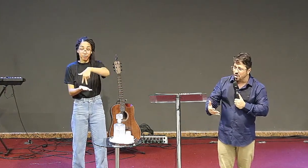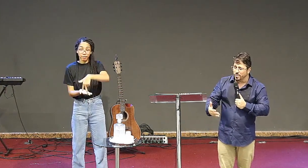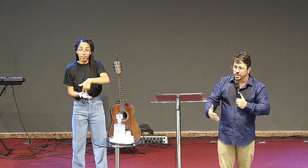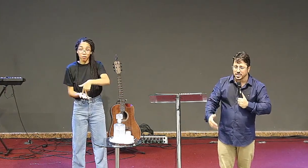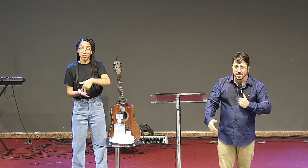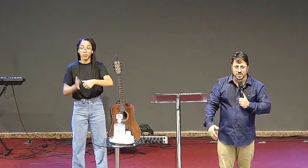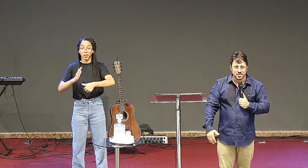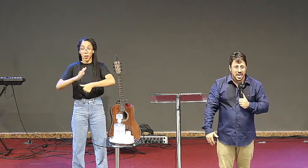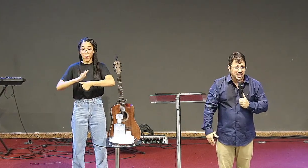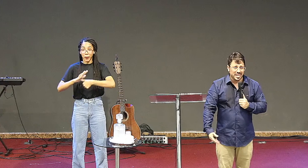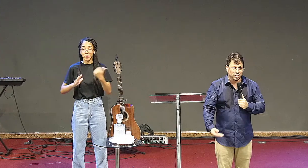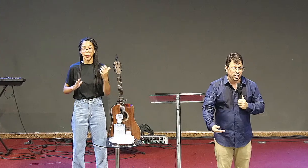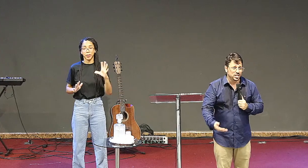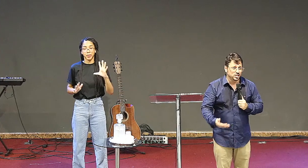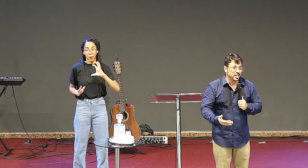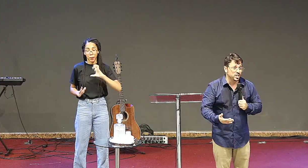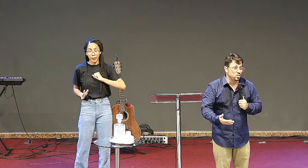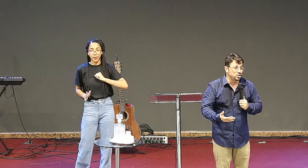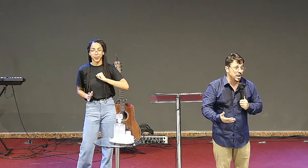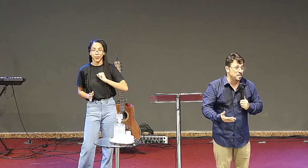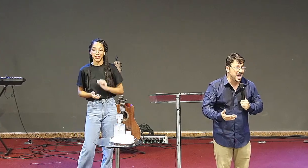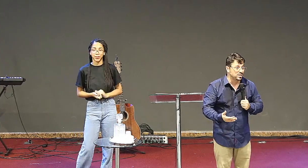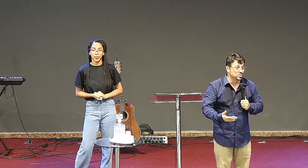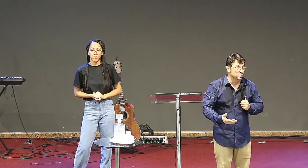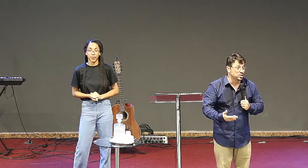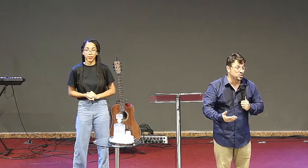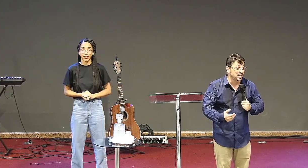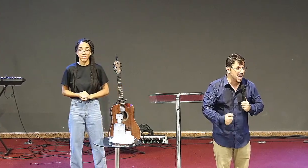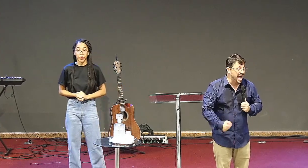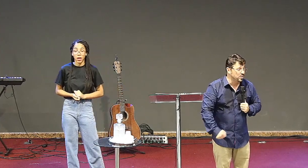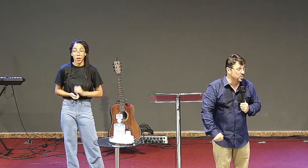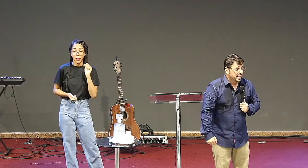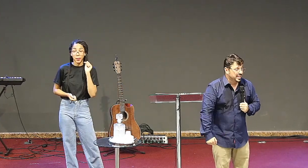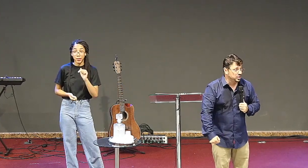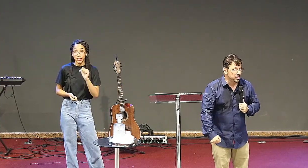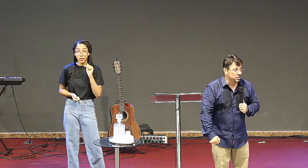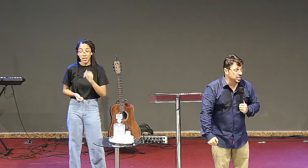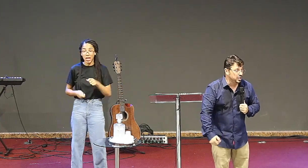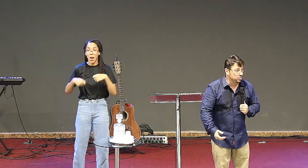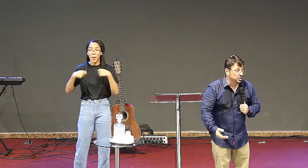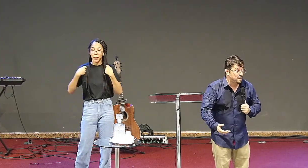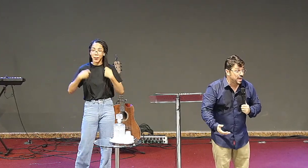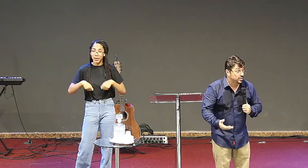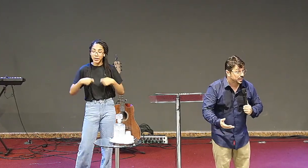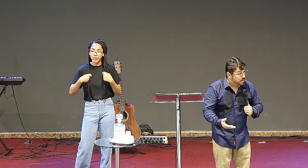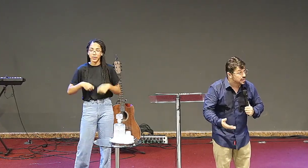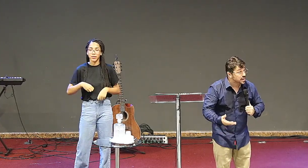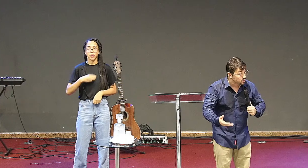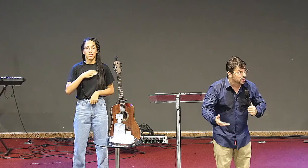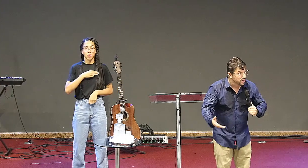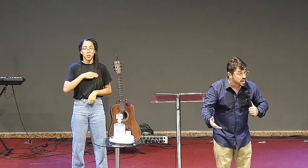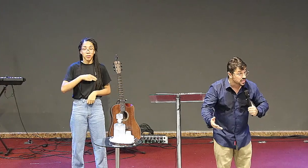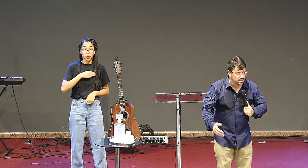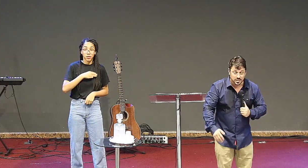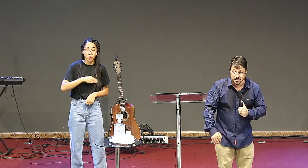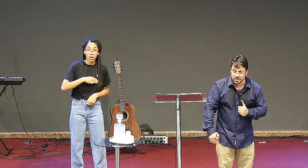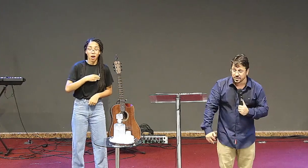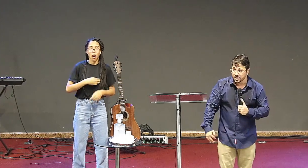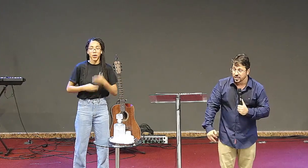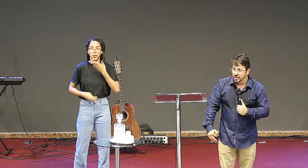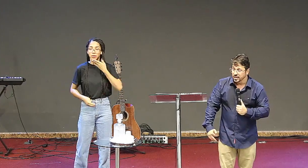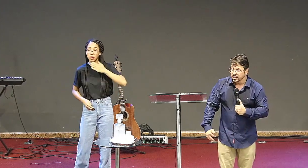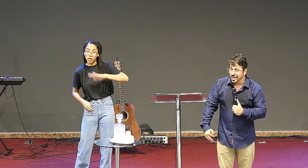obras tem gente aqui com chamado missionário tem gente aqui com chamado para trabalhar com crianças